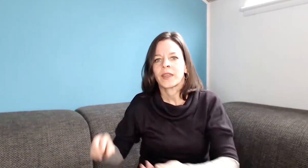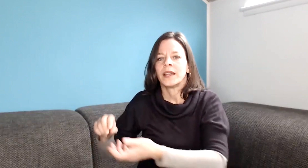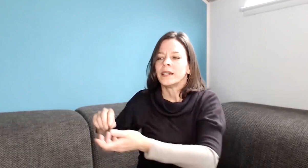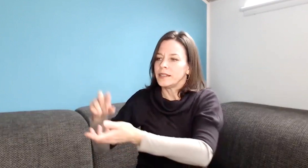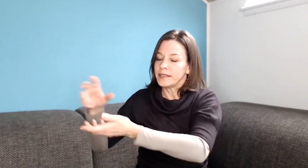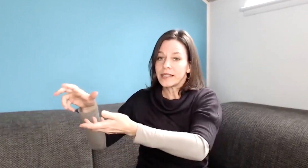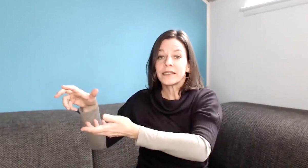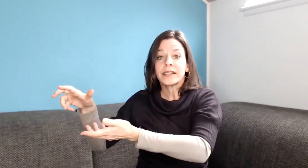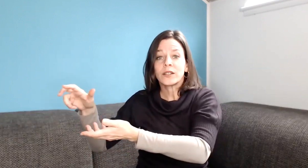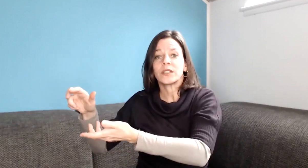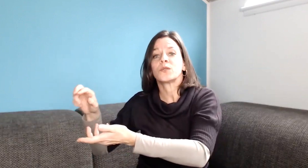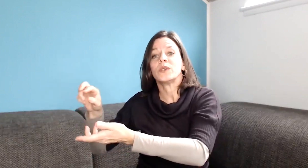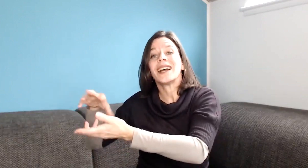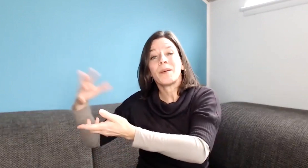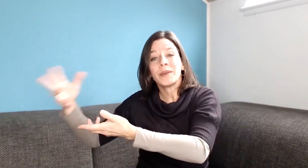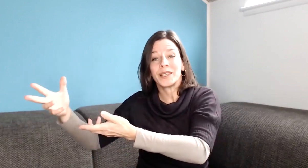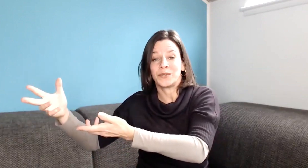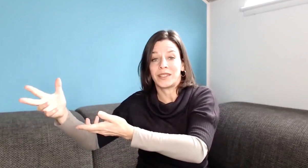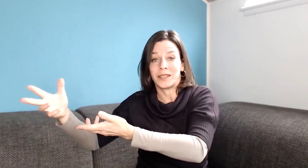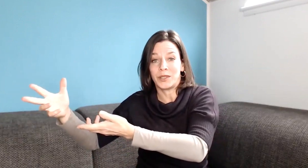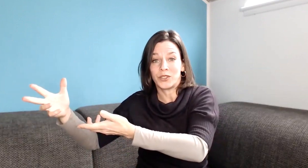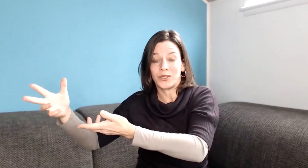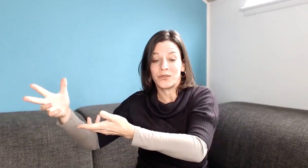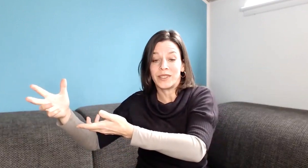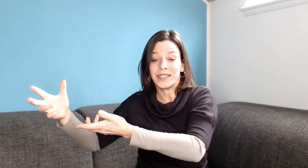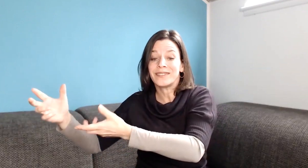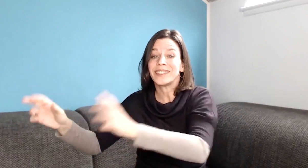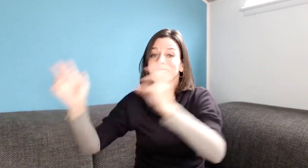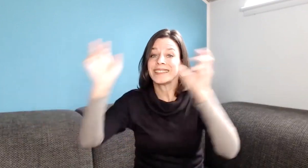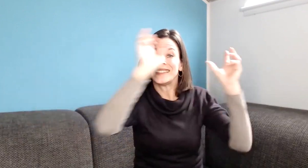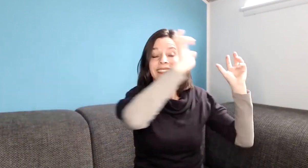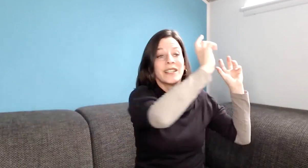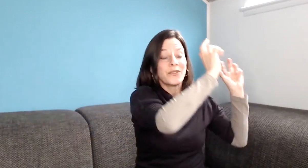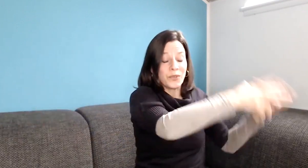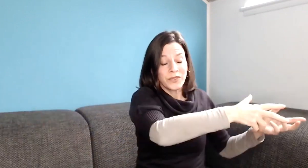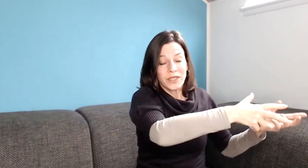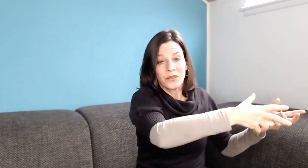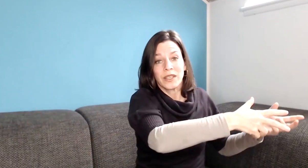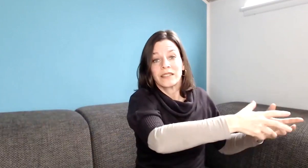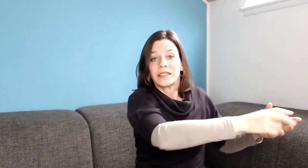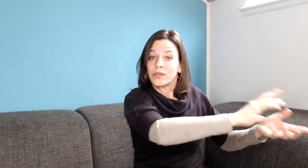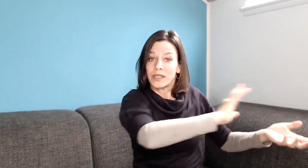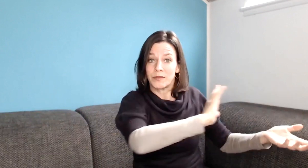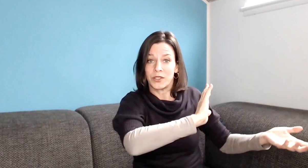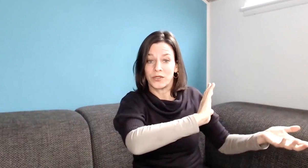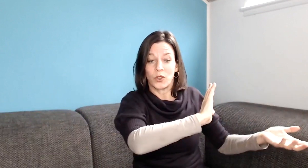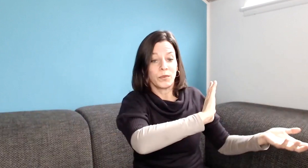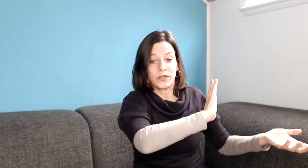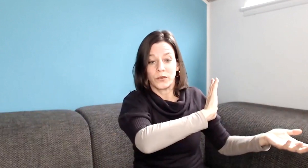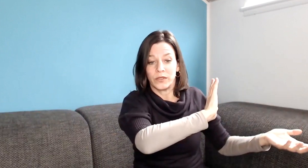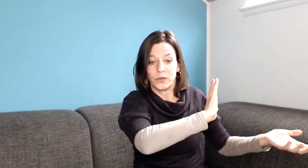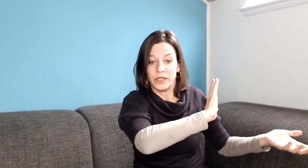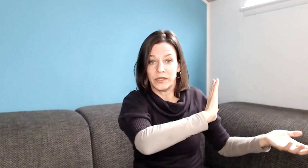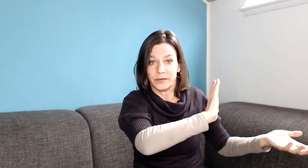Die 6 neigt auch dazu, eher abhängig von anderen Menschen zu werden, während die 5 dazu neigt, sich von anderen Menschen komplett zu isolieren.